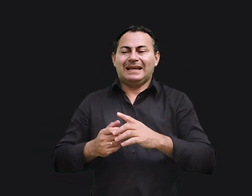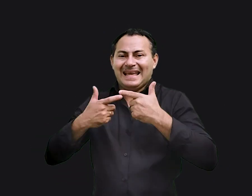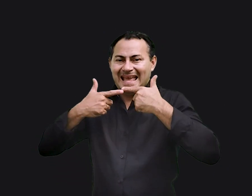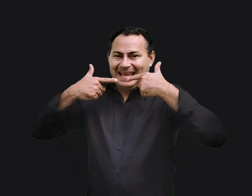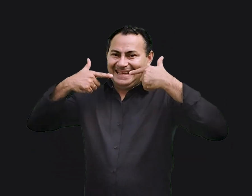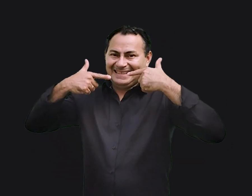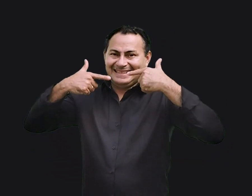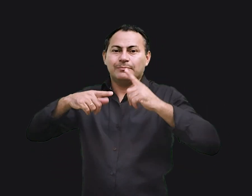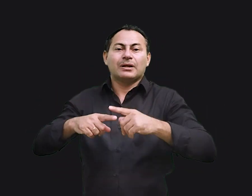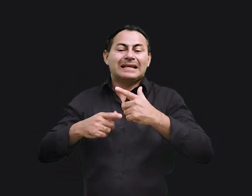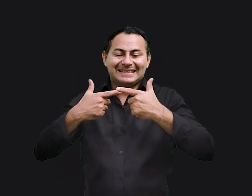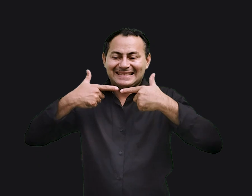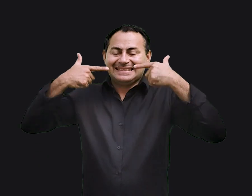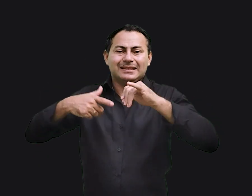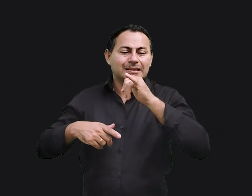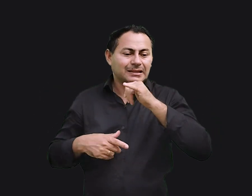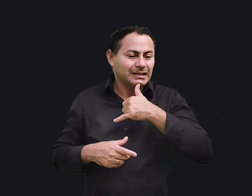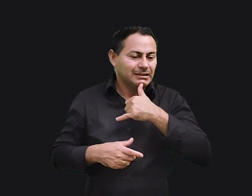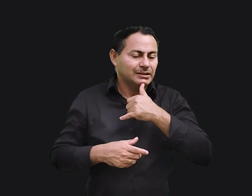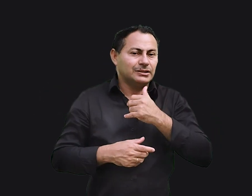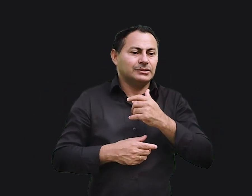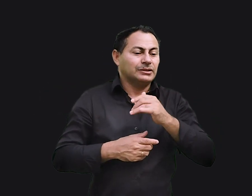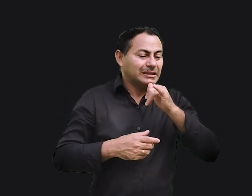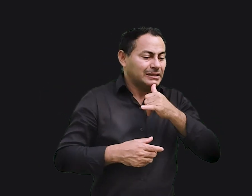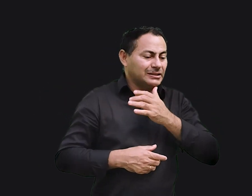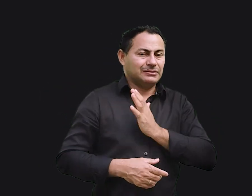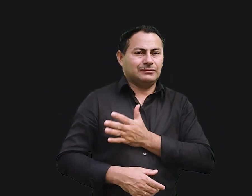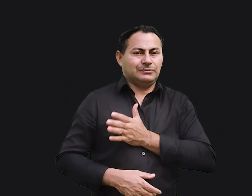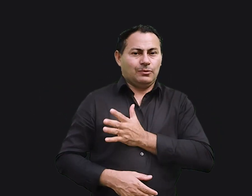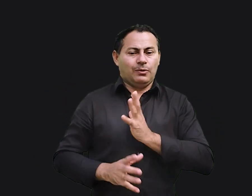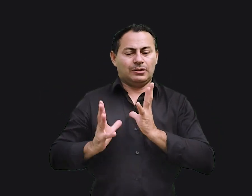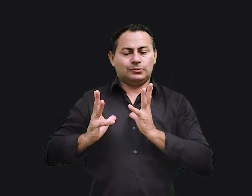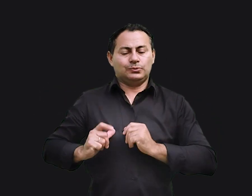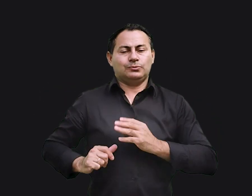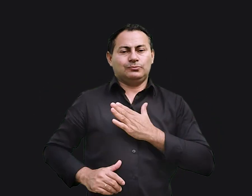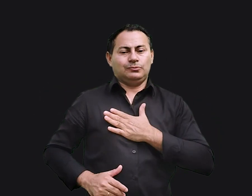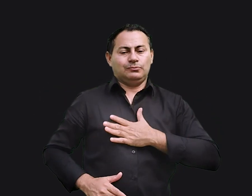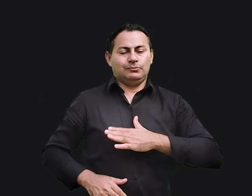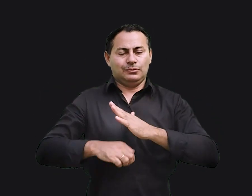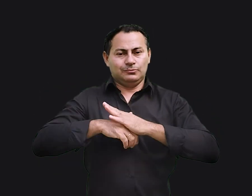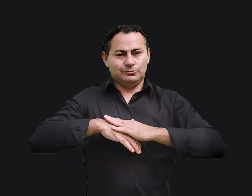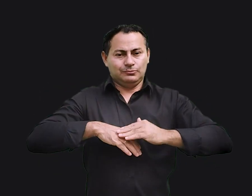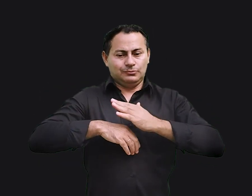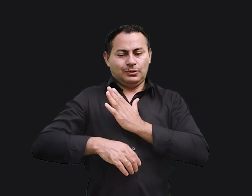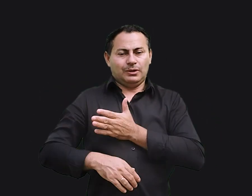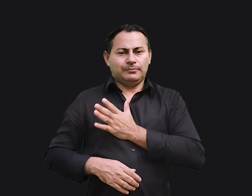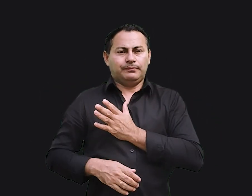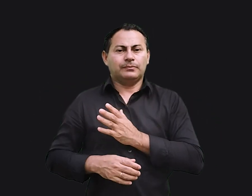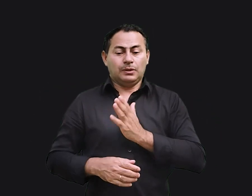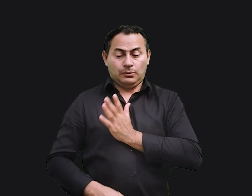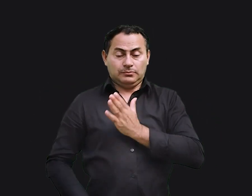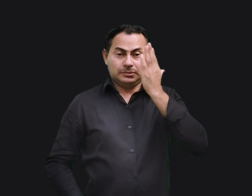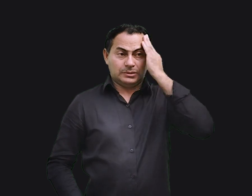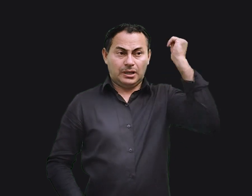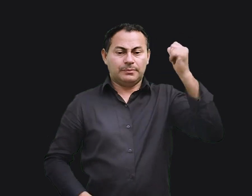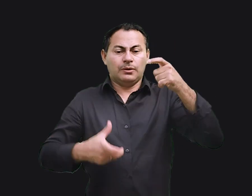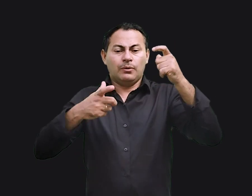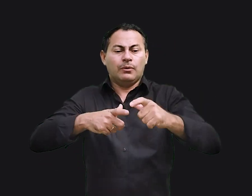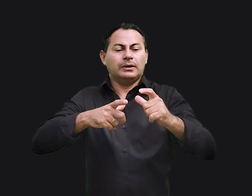o riso, porque o riso triste melhora o coração. O coração do sábio está na casa onde há